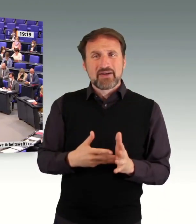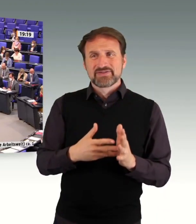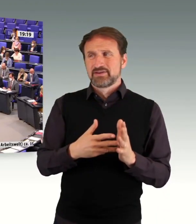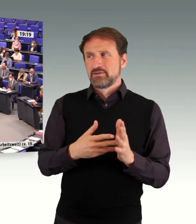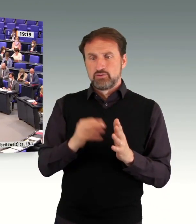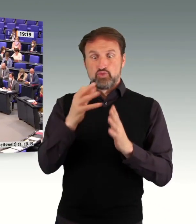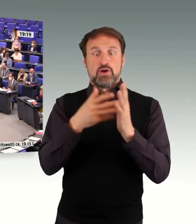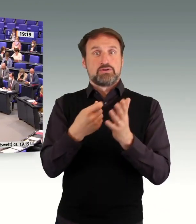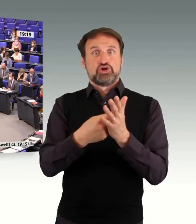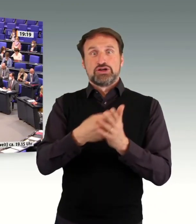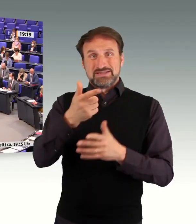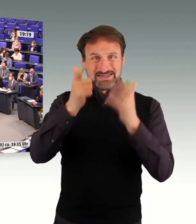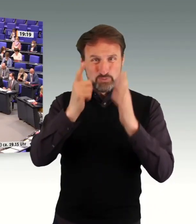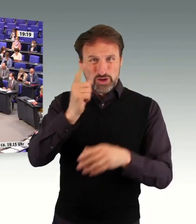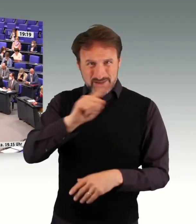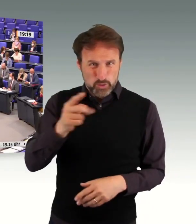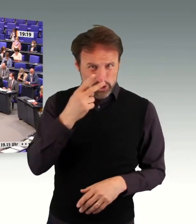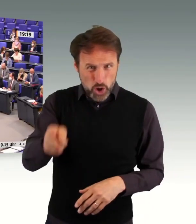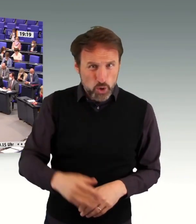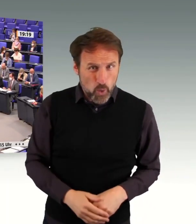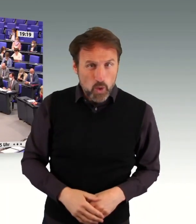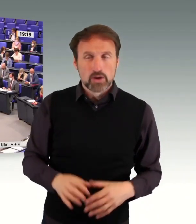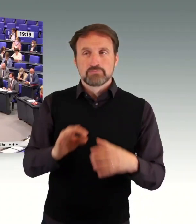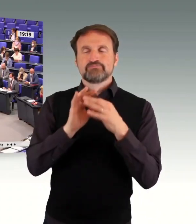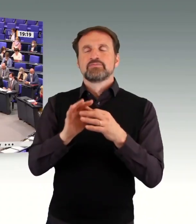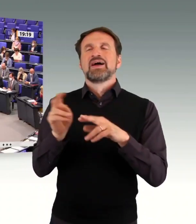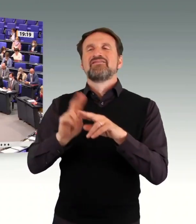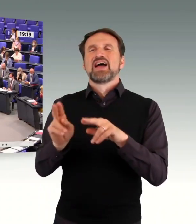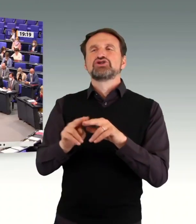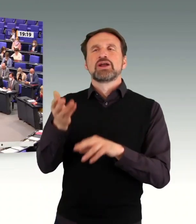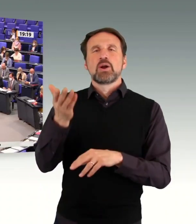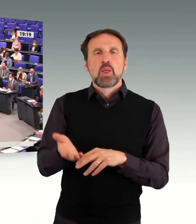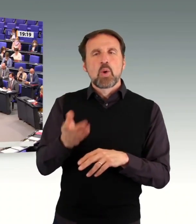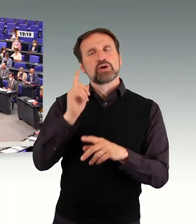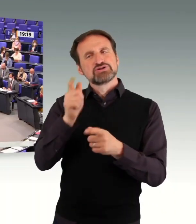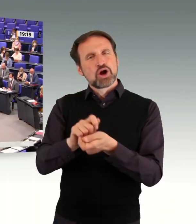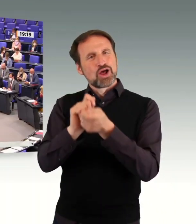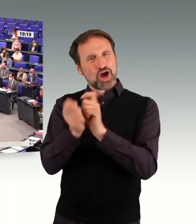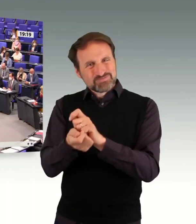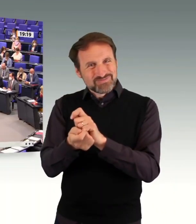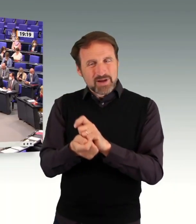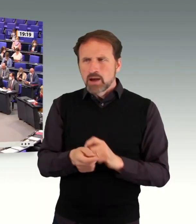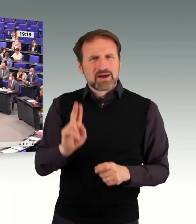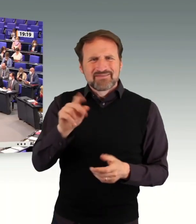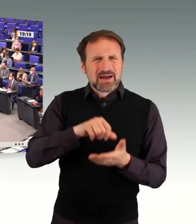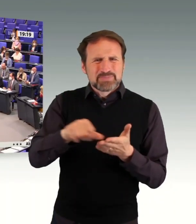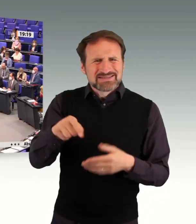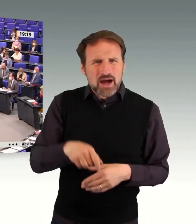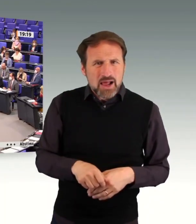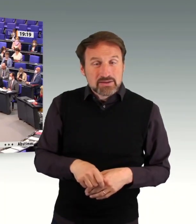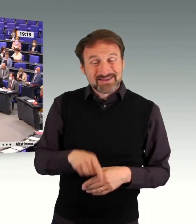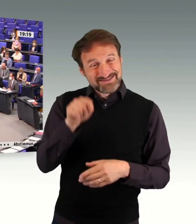kostet, für den Werkstattlohn oder für die Veränderung des Werkstattlohns, eben nicht aus Steuergerädern, sondern aus der